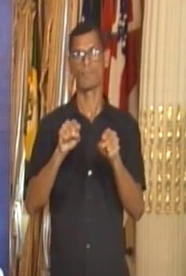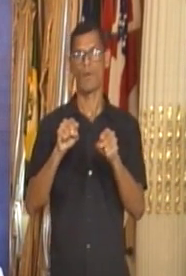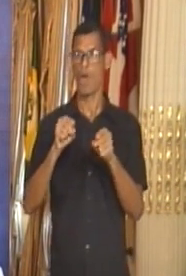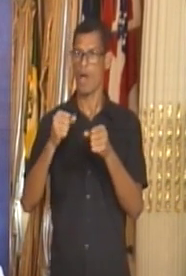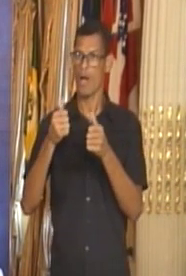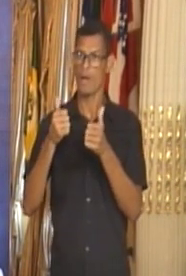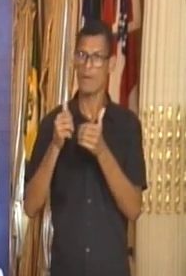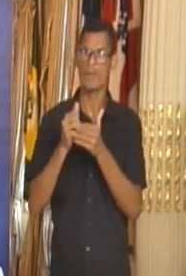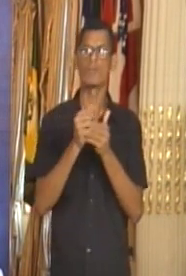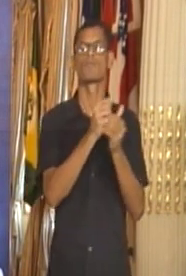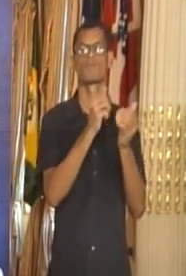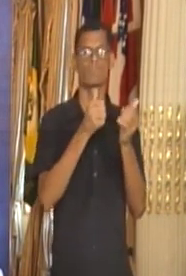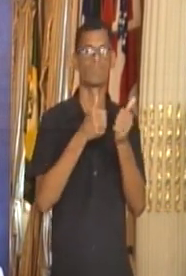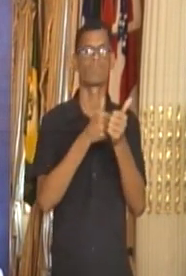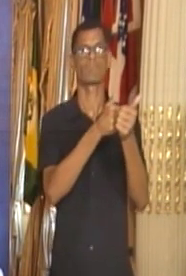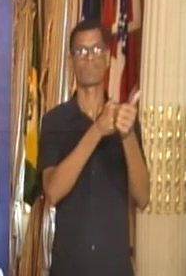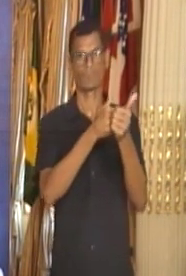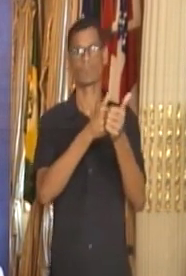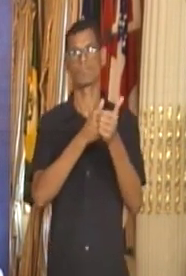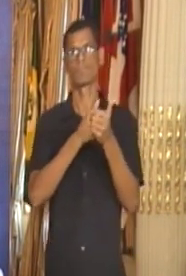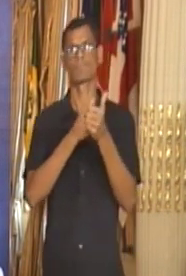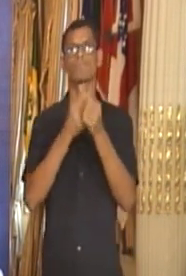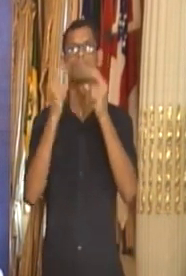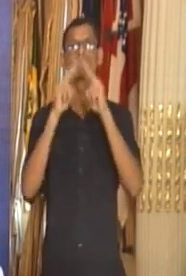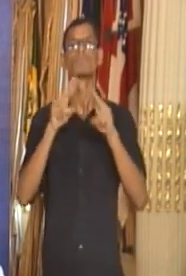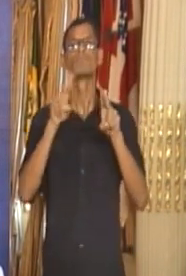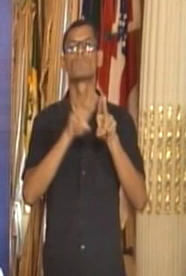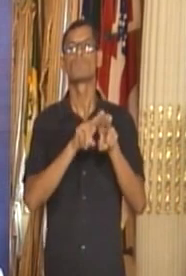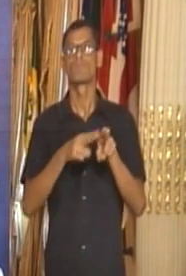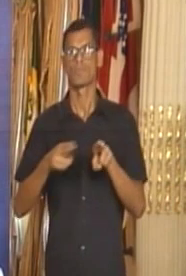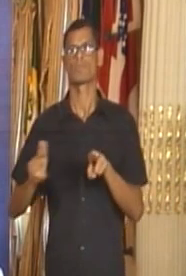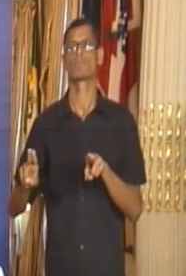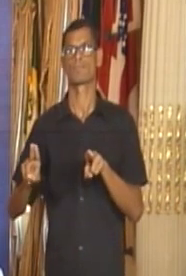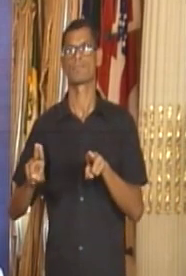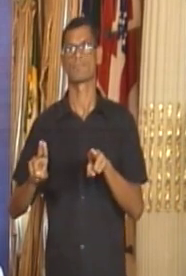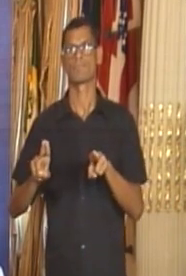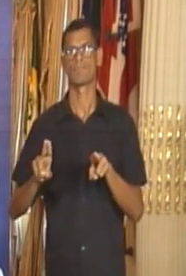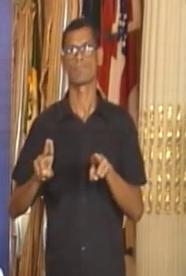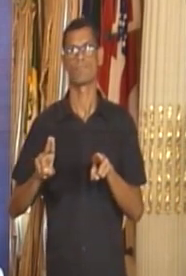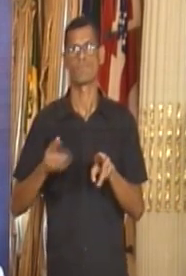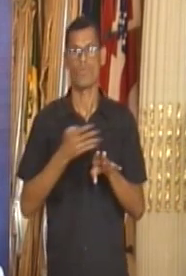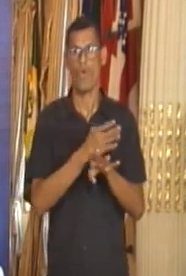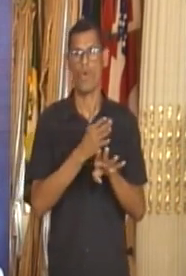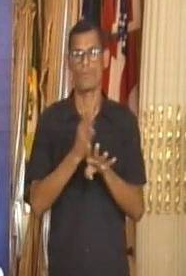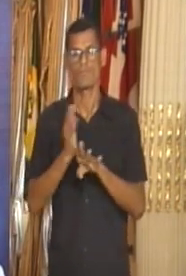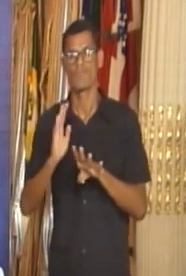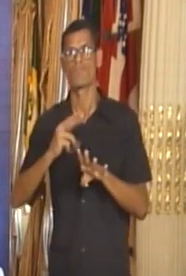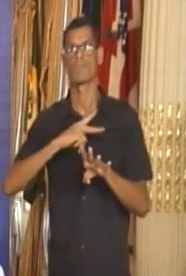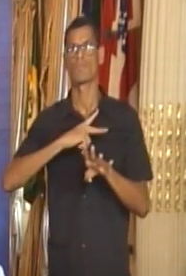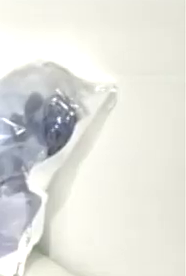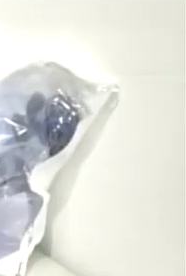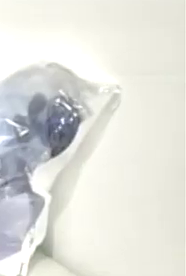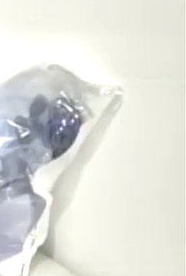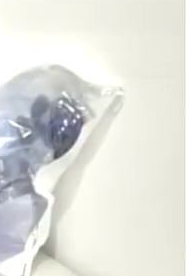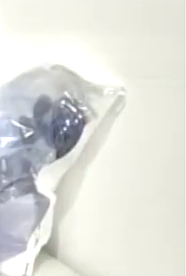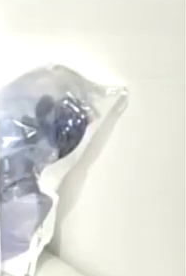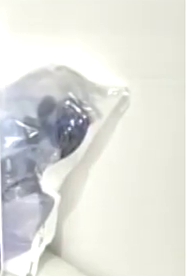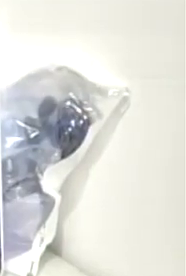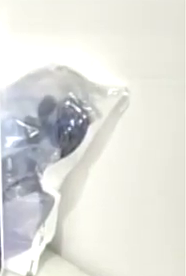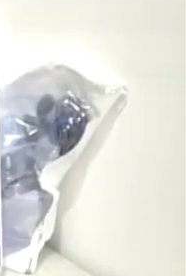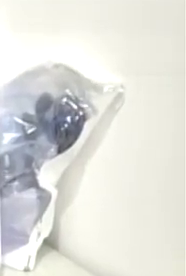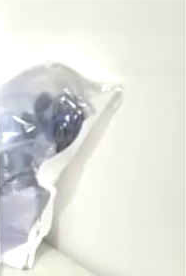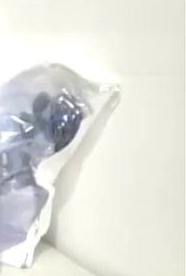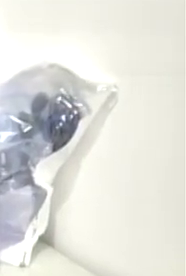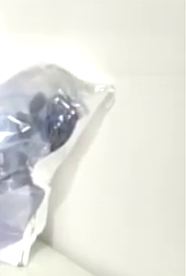da ociosidade de leitos na rede privada Para eventualmente, a gente estar fazendo